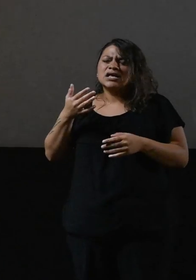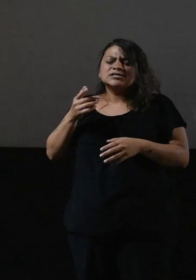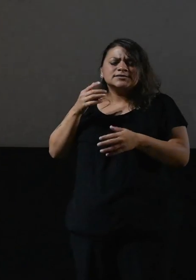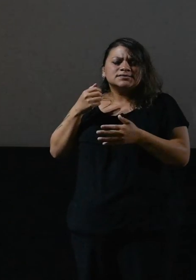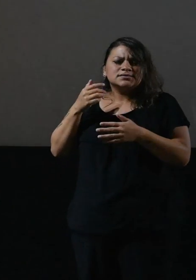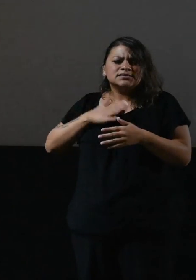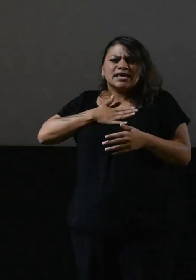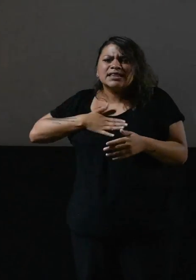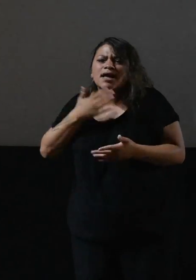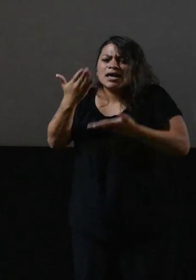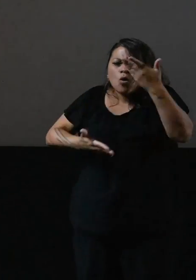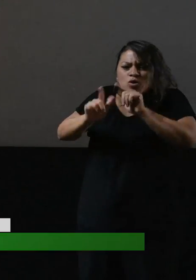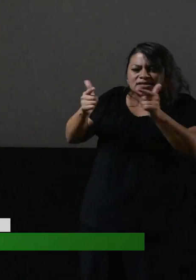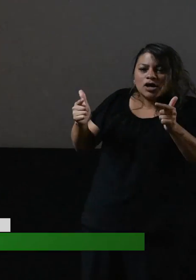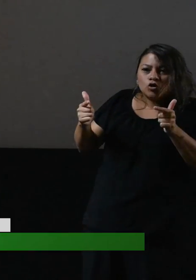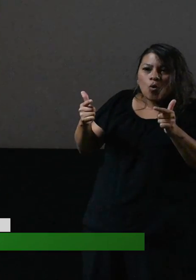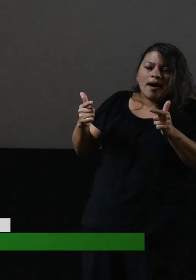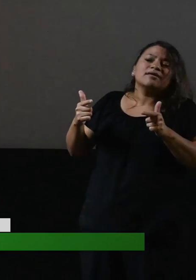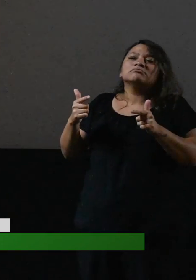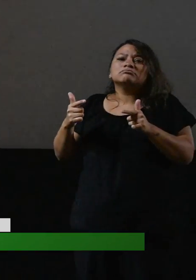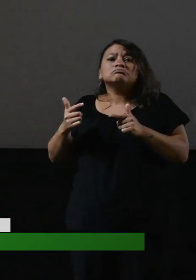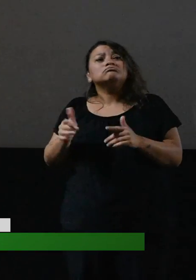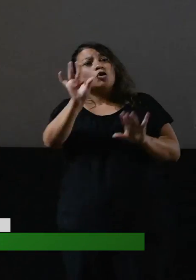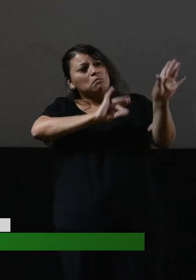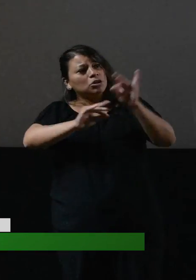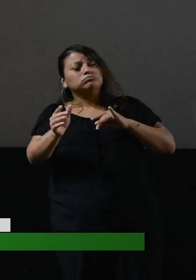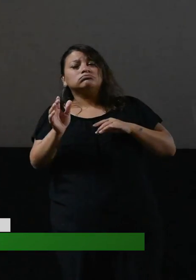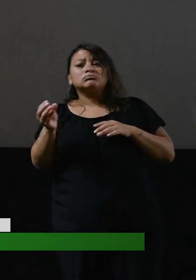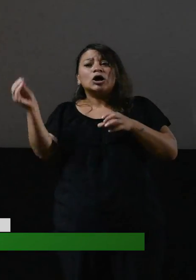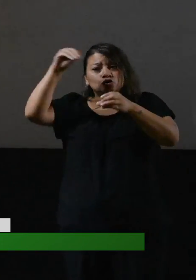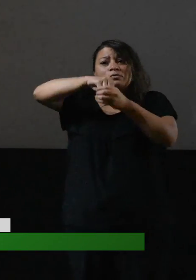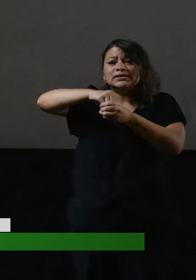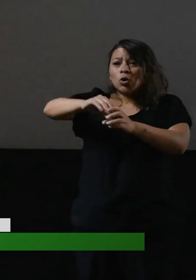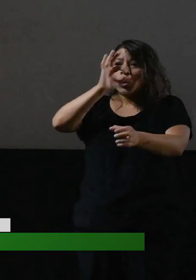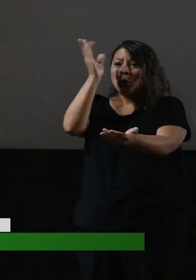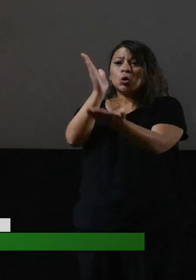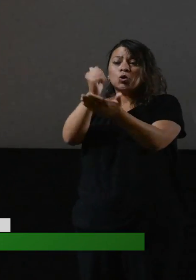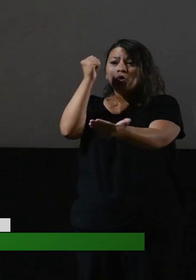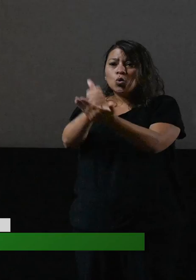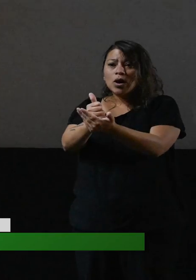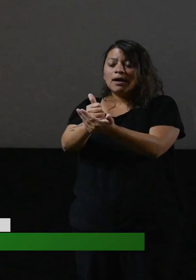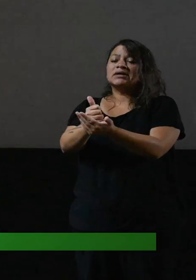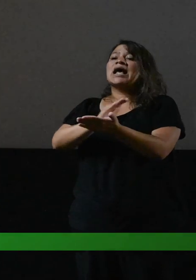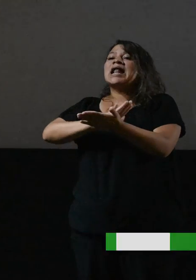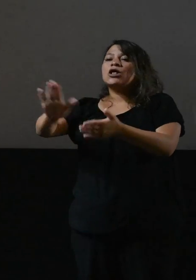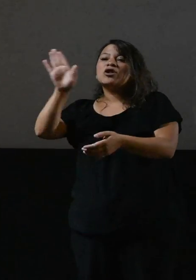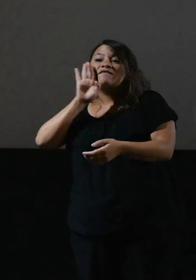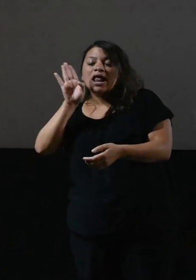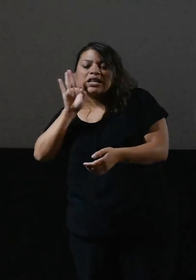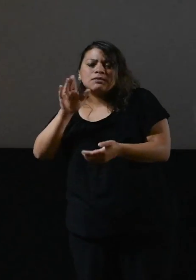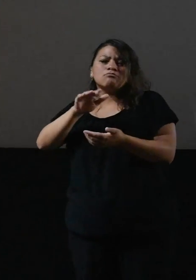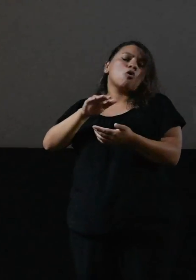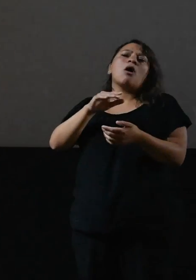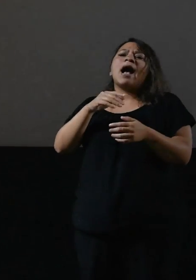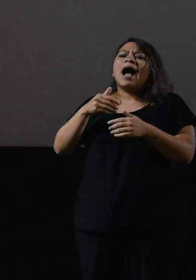ante las injusticias que se cometan con nuestro pueblo, a participar. Por un nunca más al neoliberalismo, nunca más a los retrocesos en